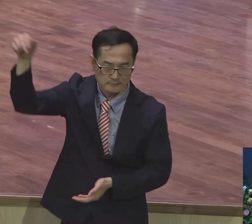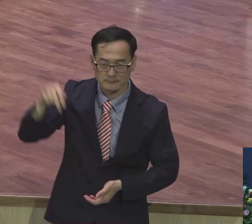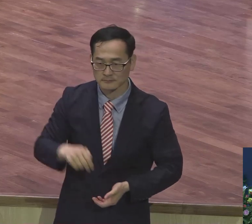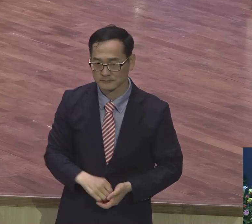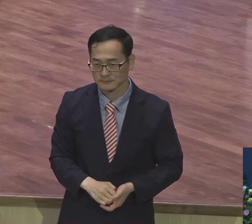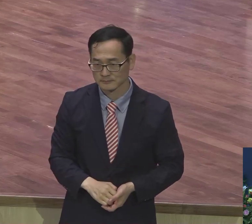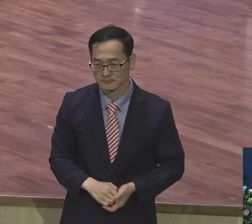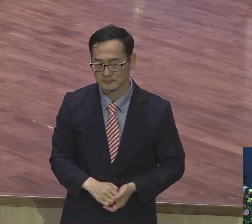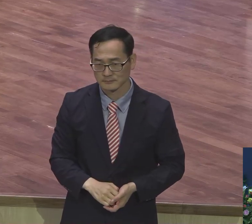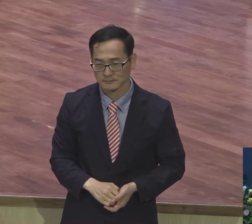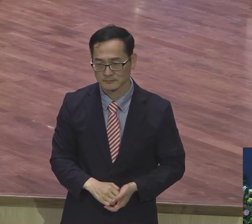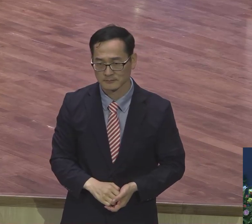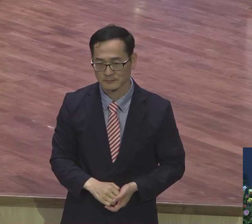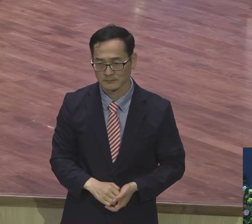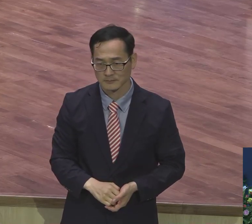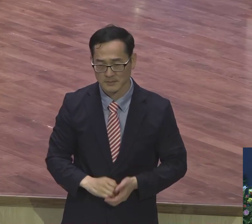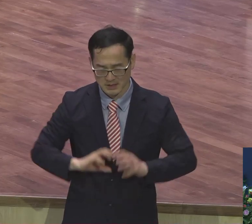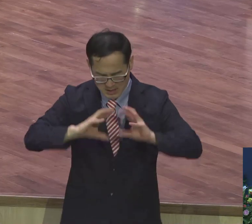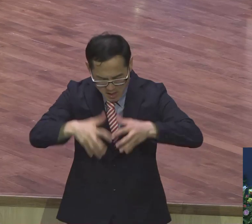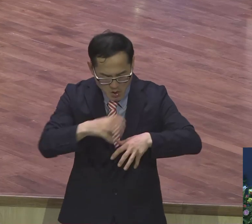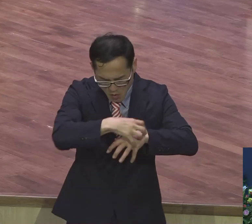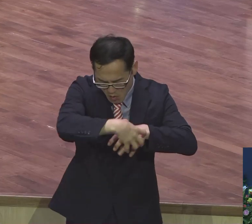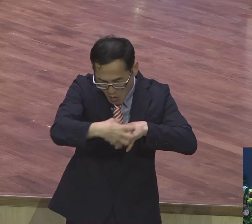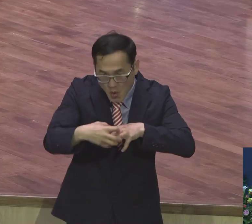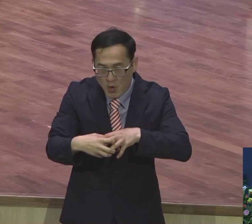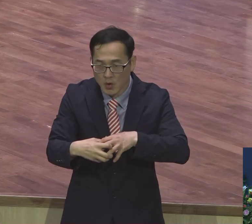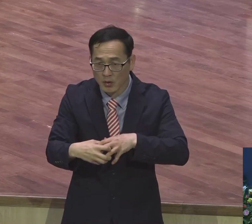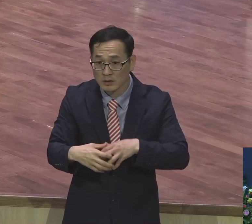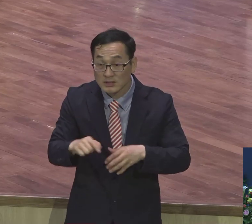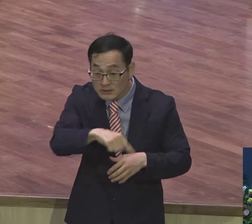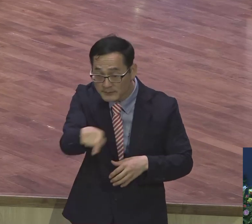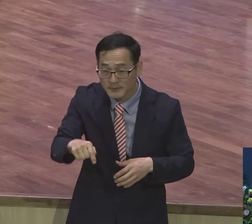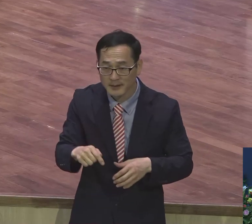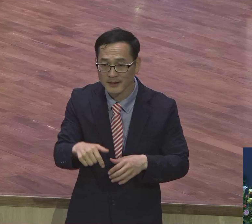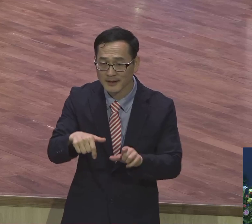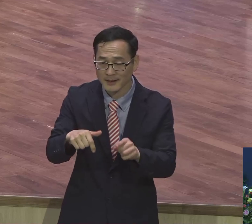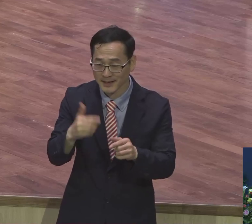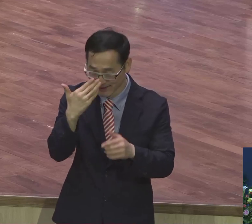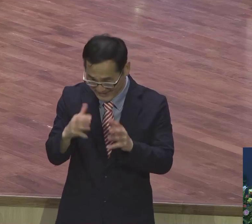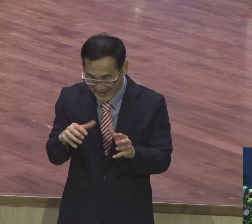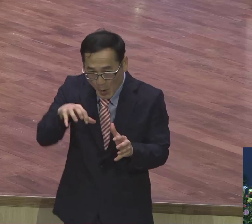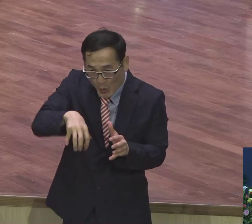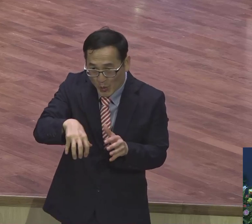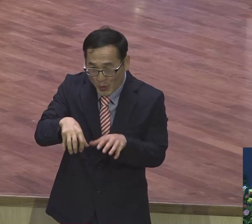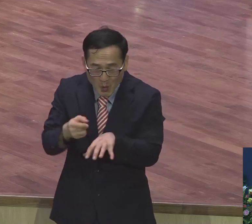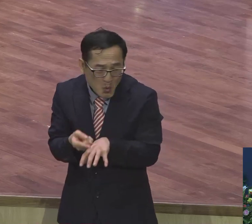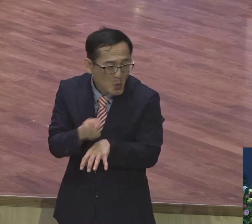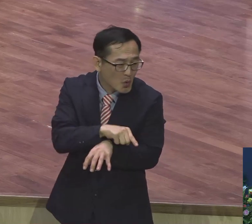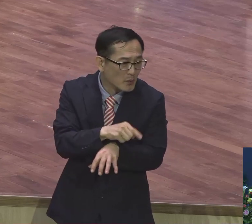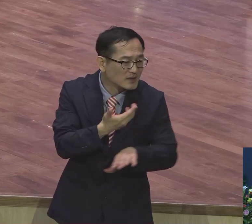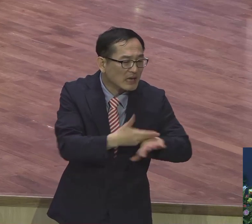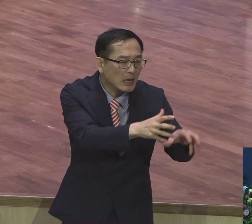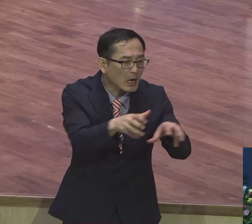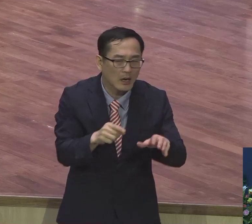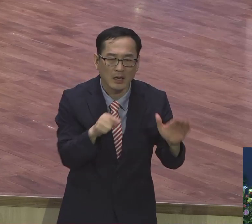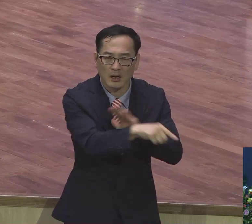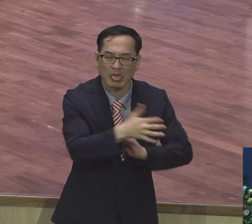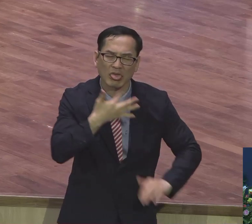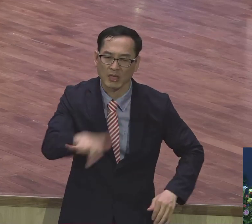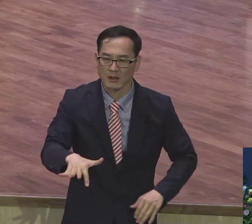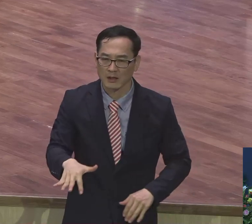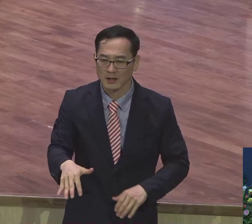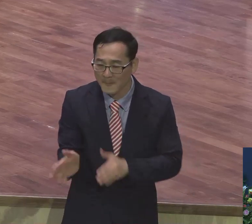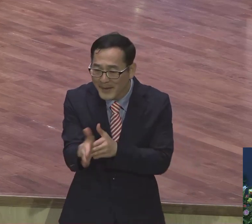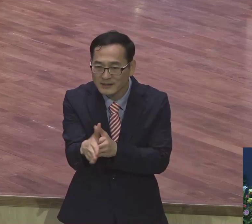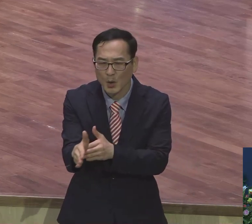온 천하. 옆에 나라 가본 적도 없고 갈릴리 출신들이 갈릴리 바다에서